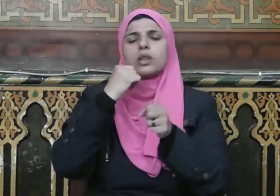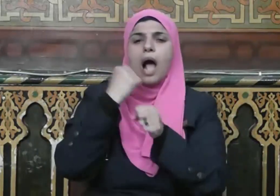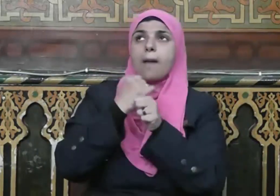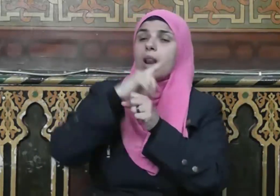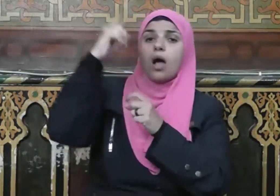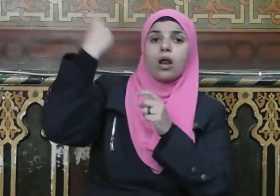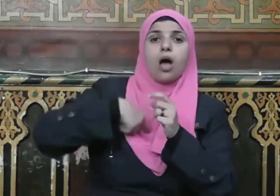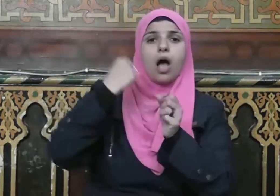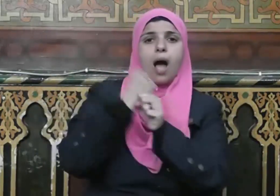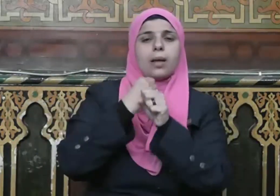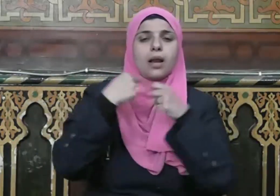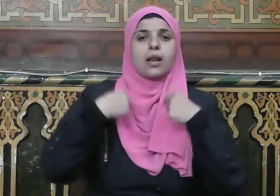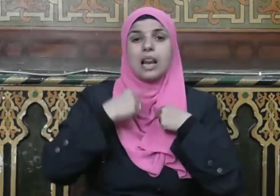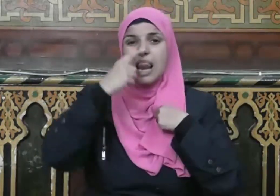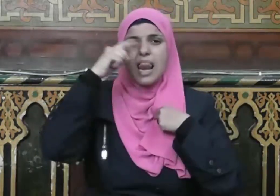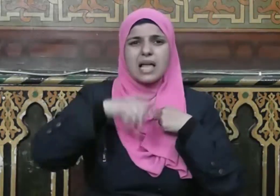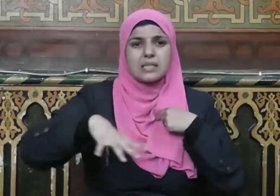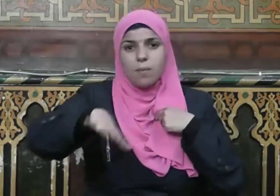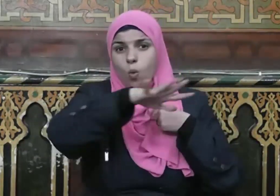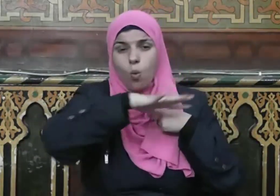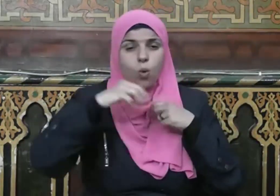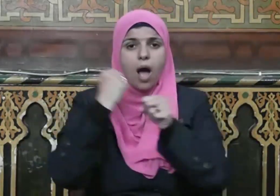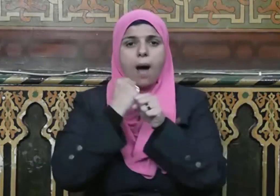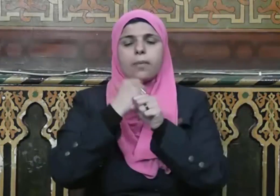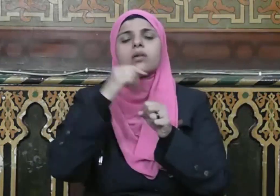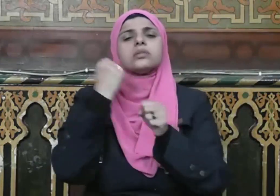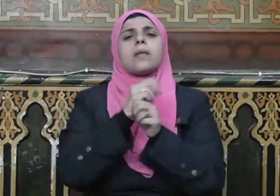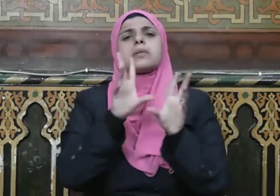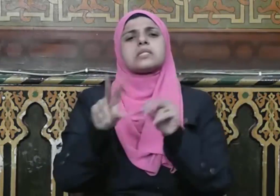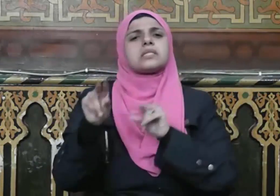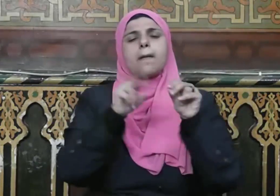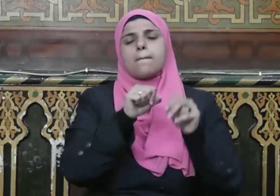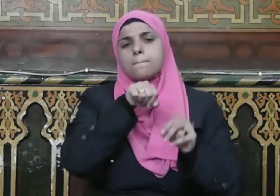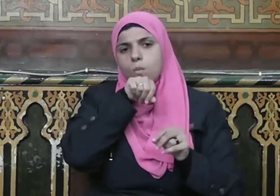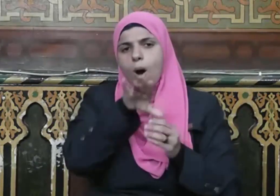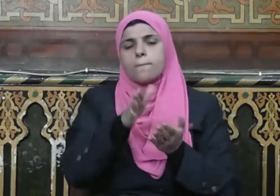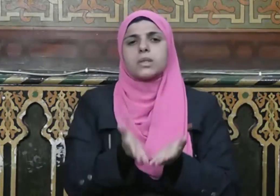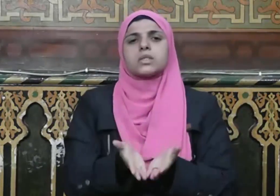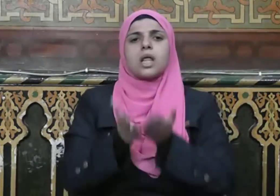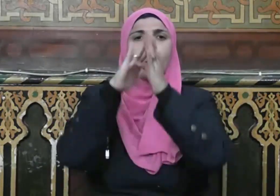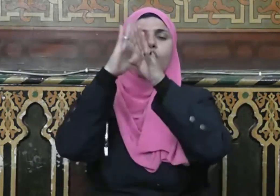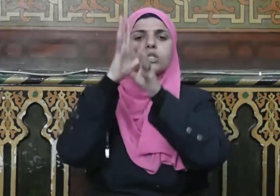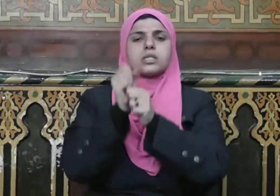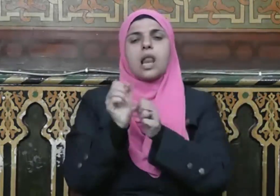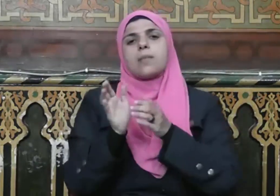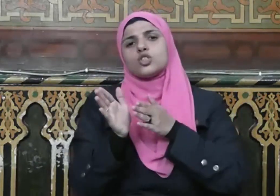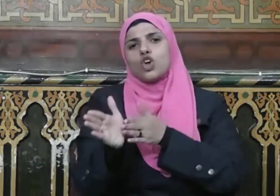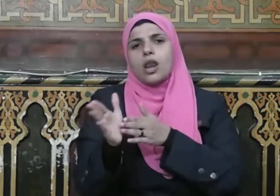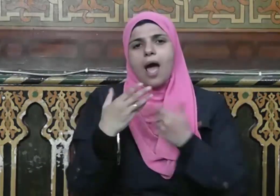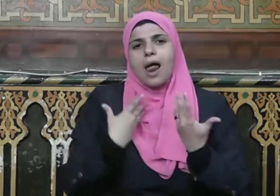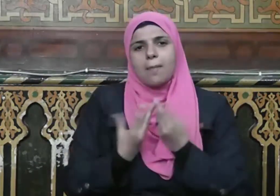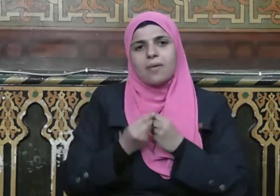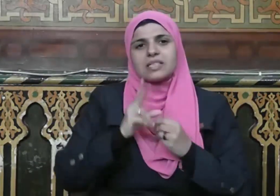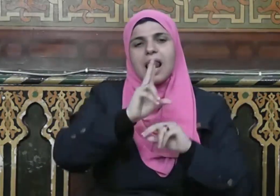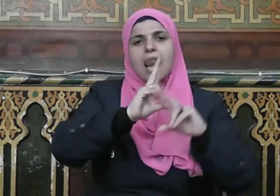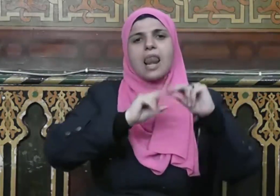وهذا ما كان يفعله النبي الكريم صلى الله عليه وسلم